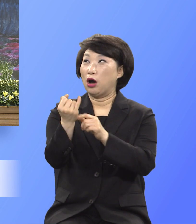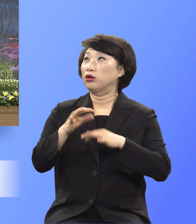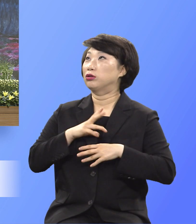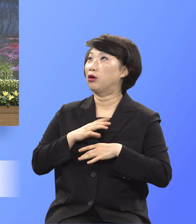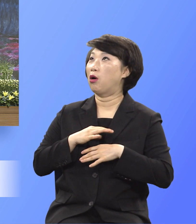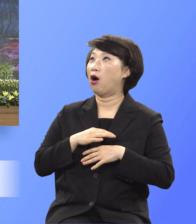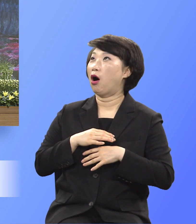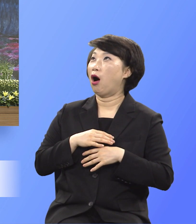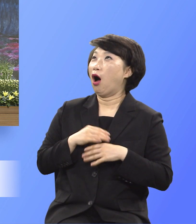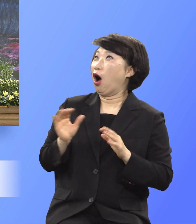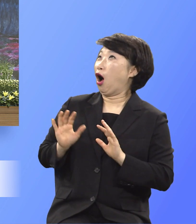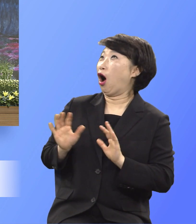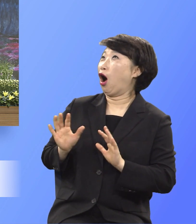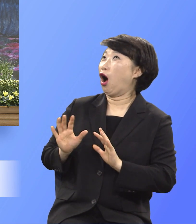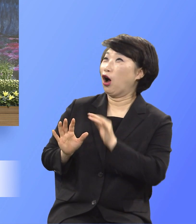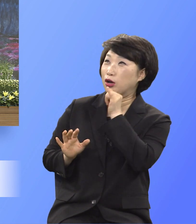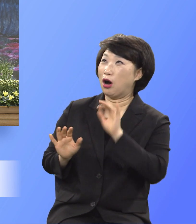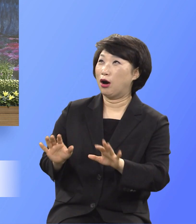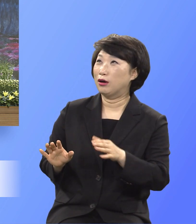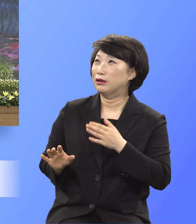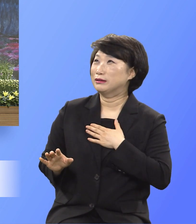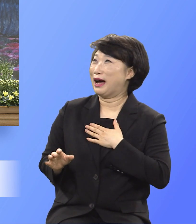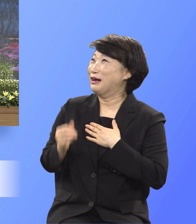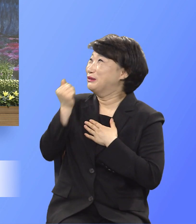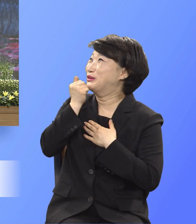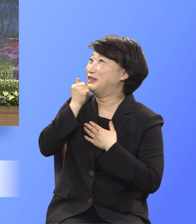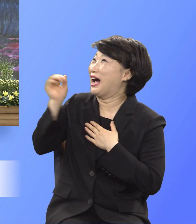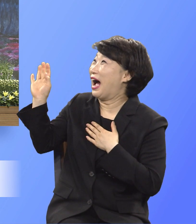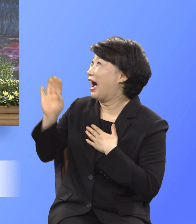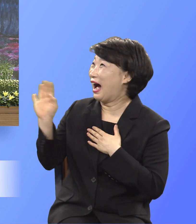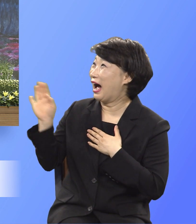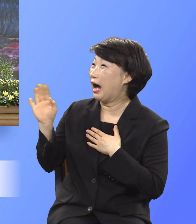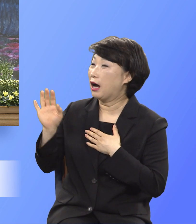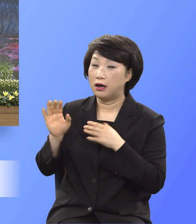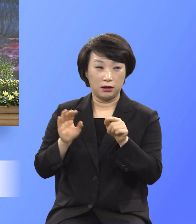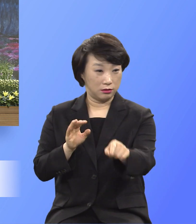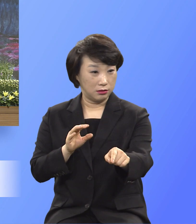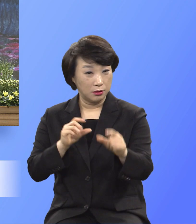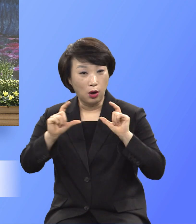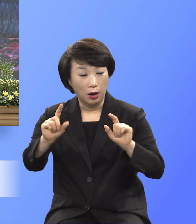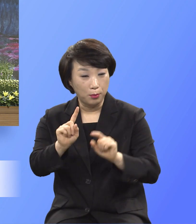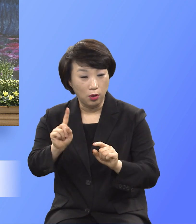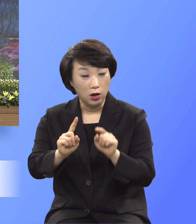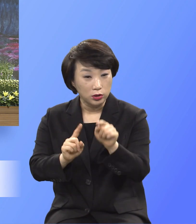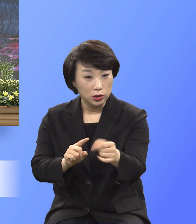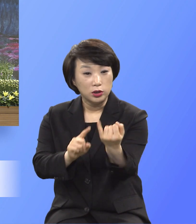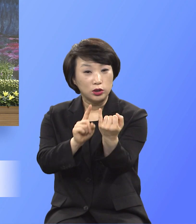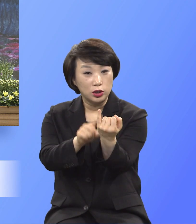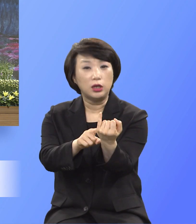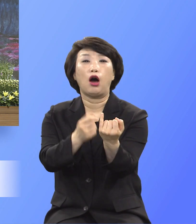승인치 아니하여 가로되 내가 웃지 아니하였나이다 가라사대 아니라 내가 웃었느니라